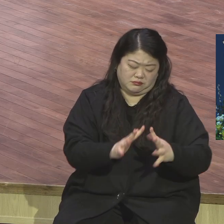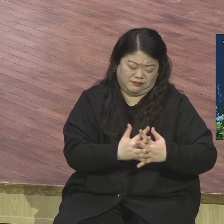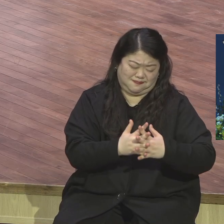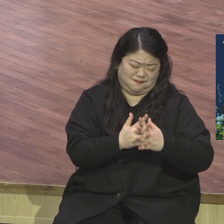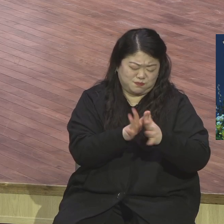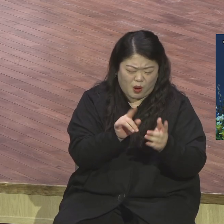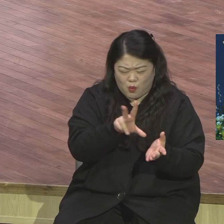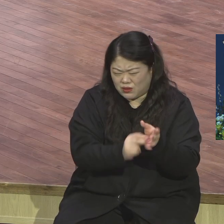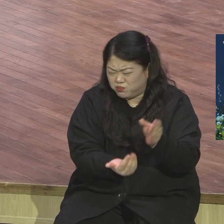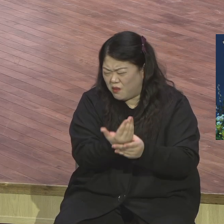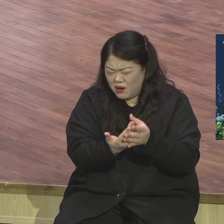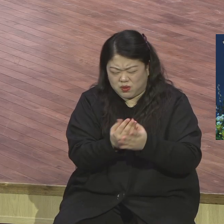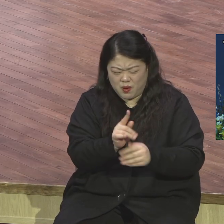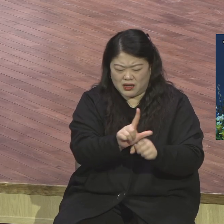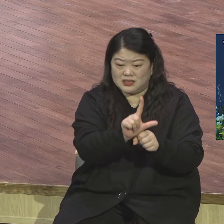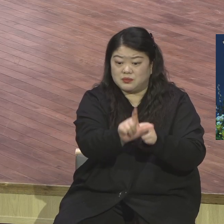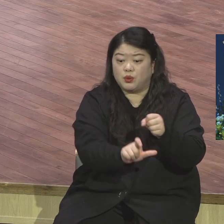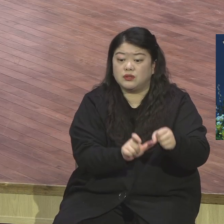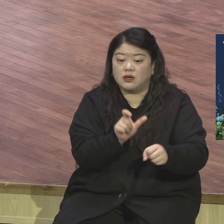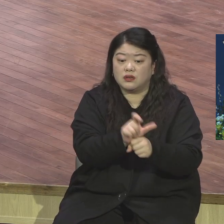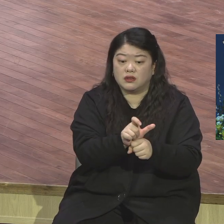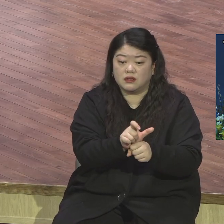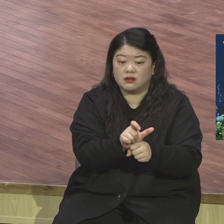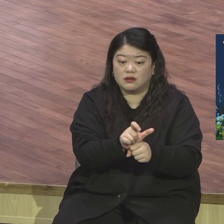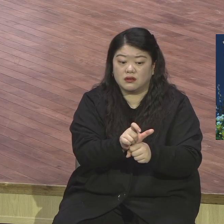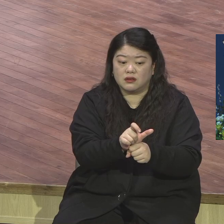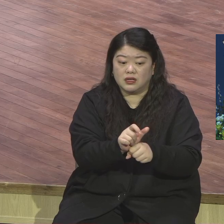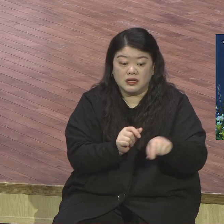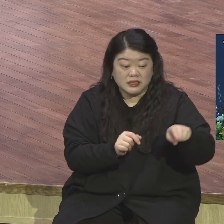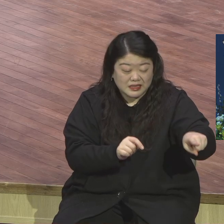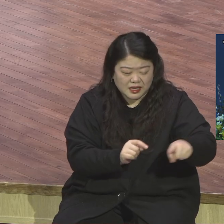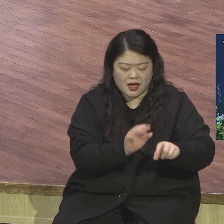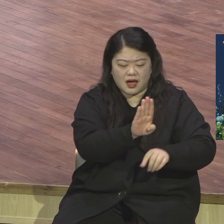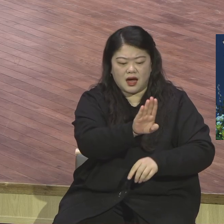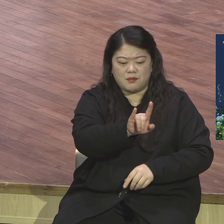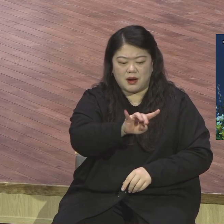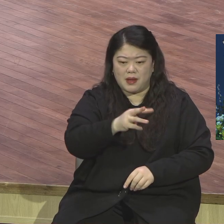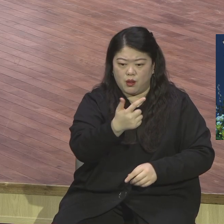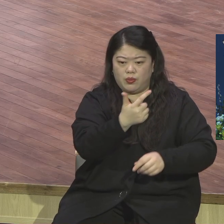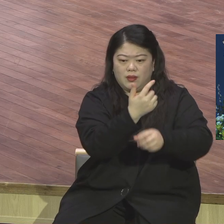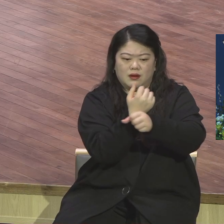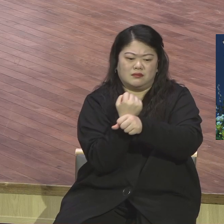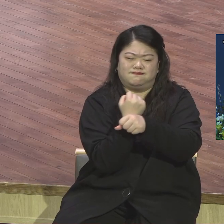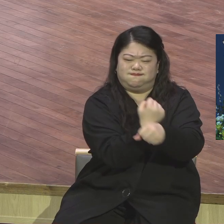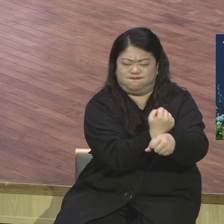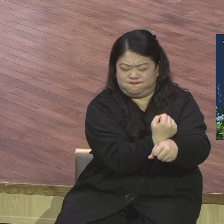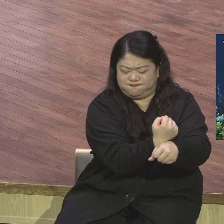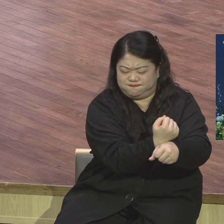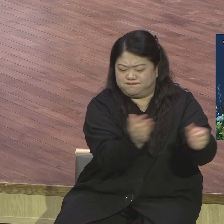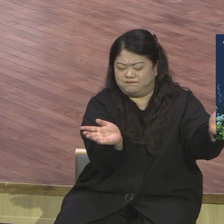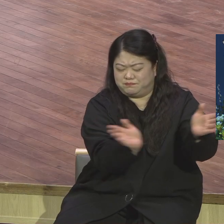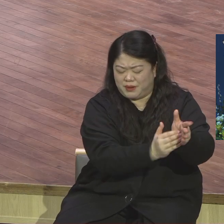포로생활에서 돌아온 후에 성전재근을 시작하다가 멈춘 그 이후 멈춘 그 이후